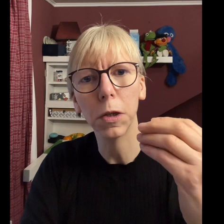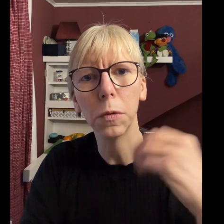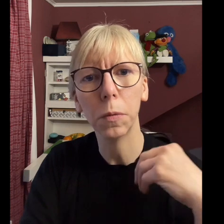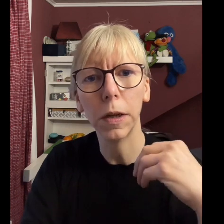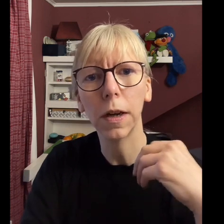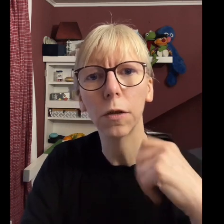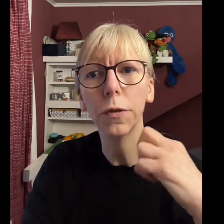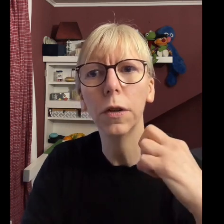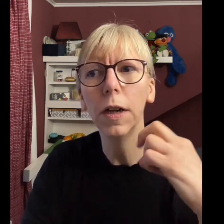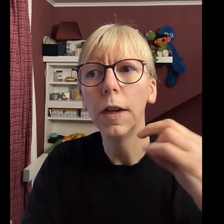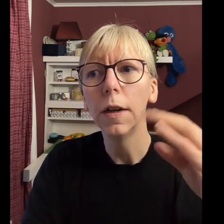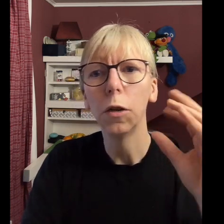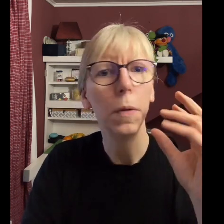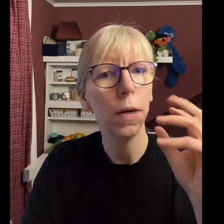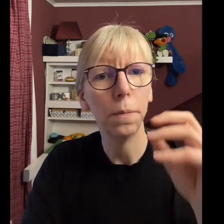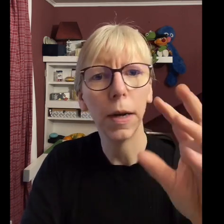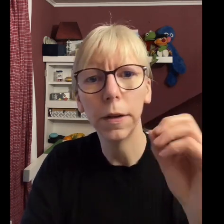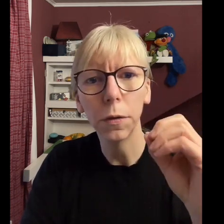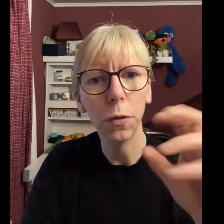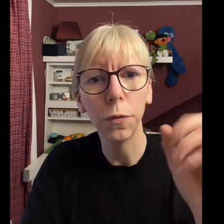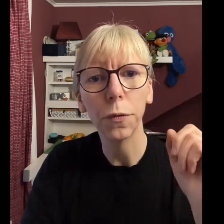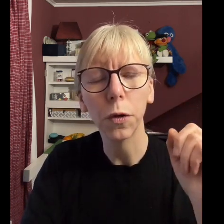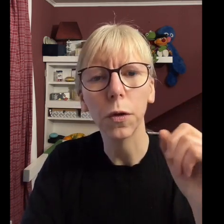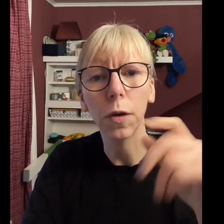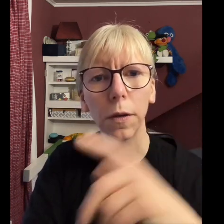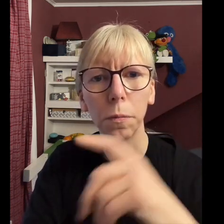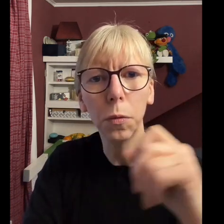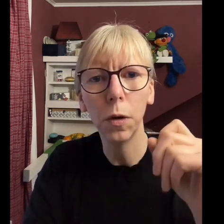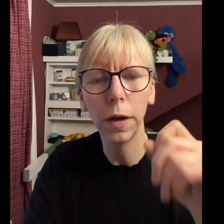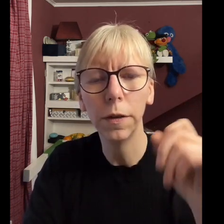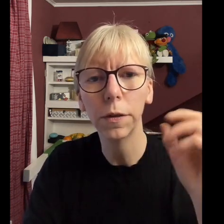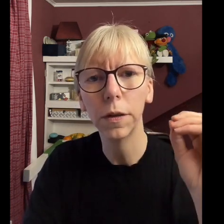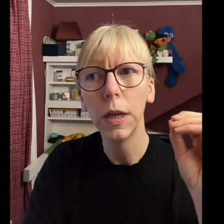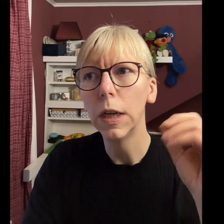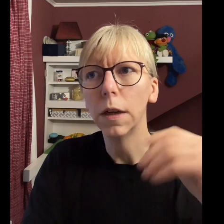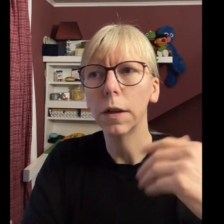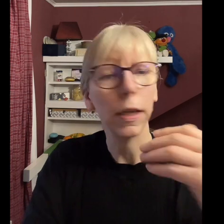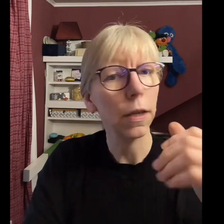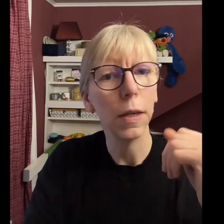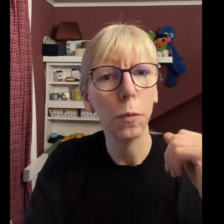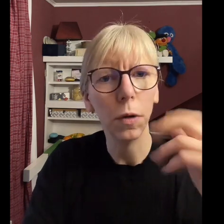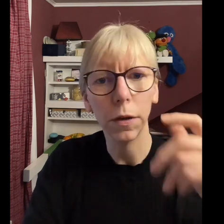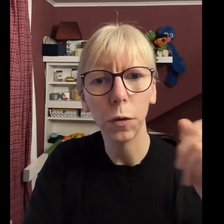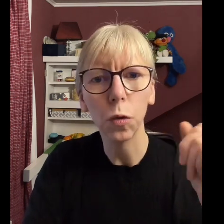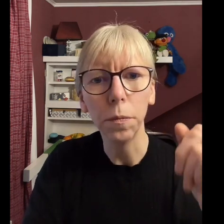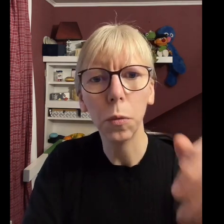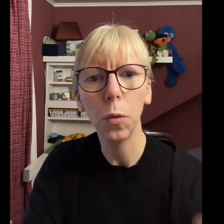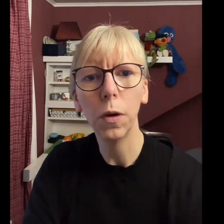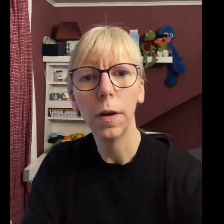Beispiel über die Kartoffel, über Mais, Hülsenfrüchte, also Bohnen, Linsen, Kidneybohnen, diese roten Bohnen.